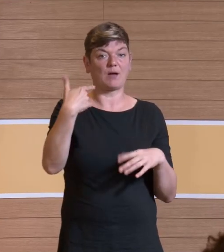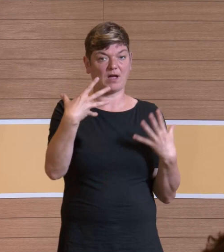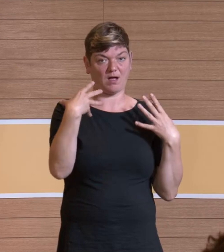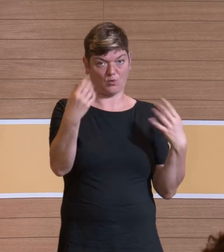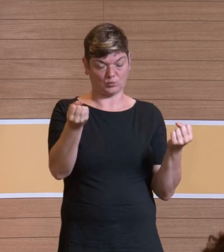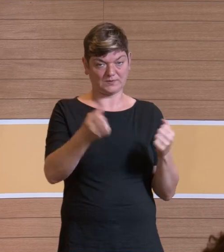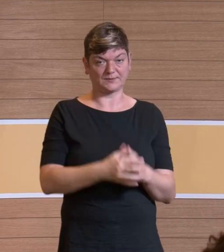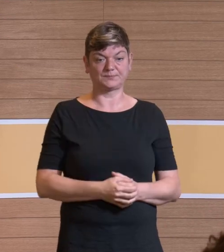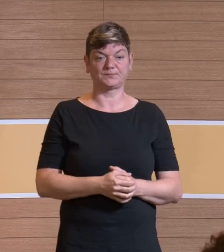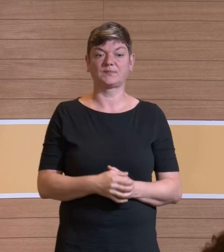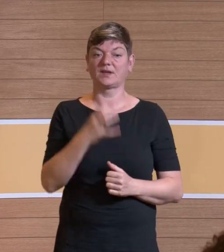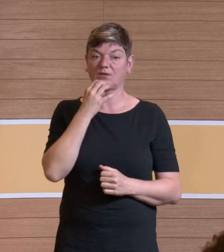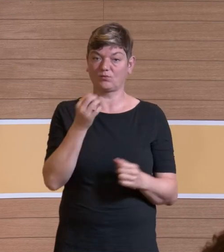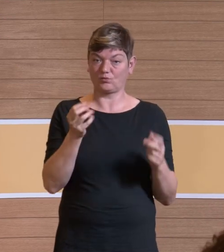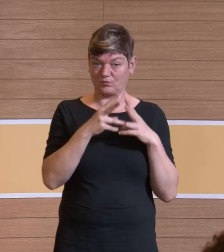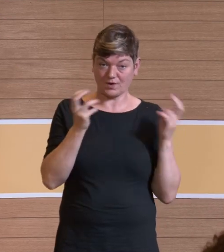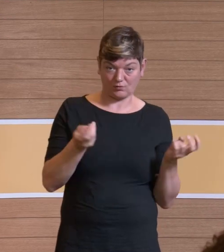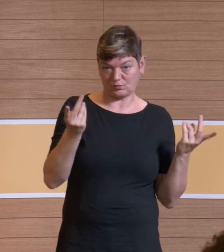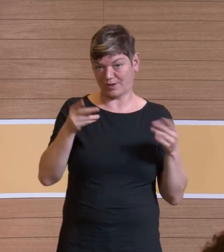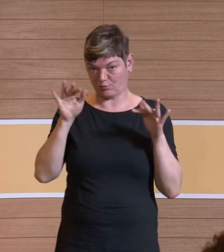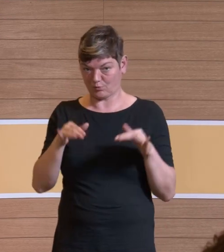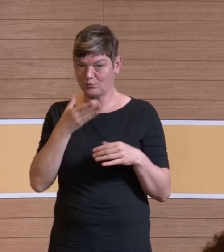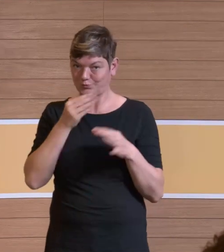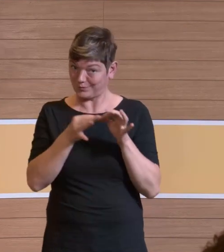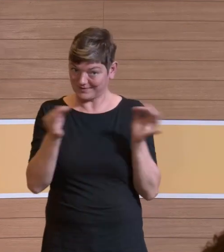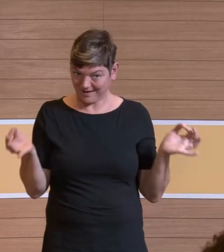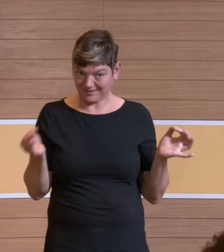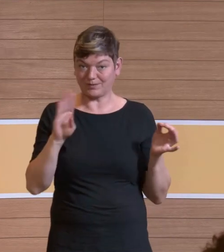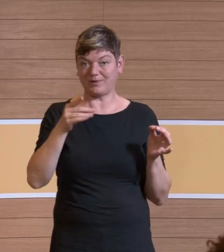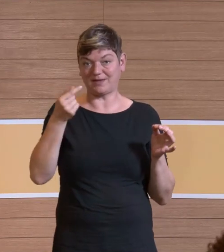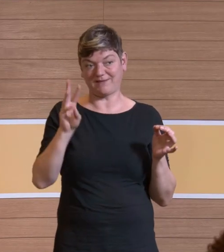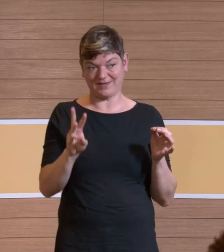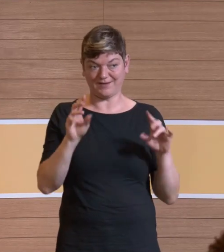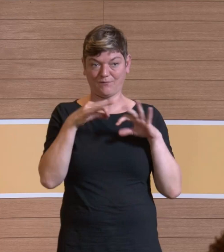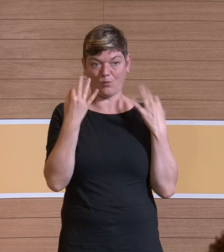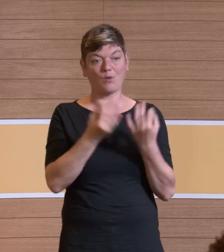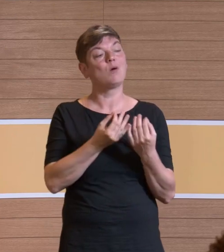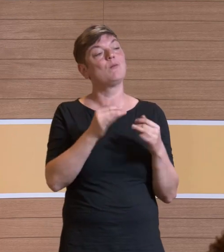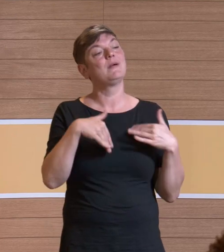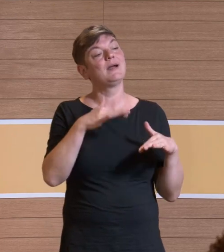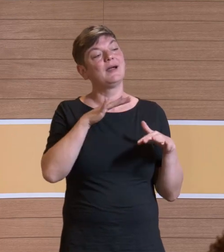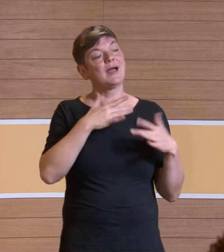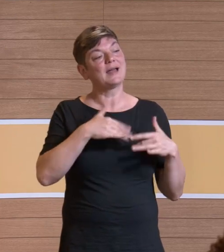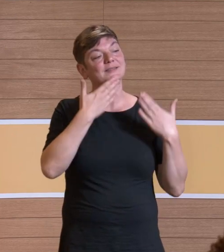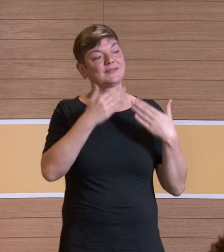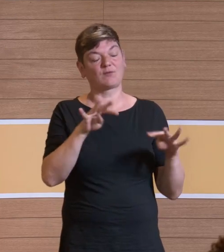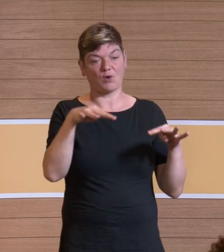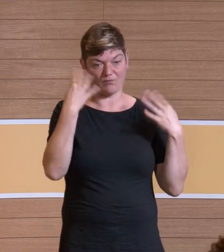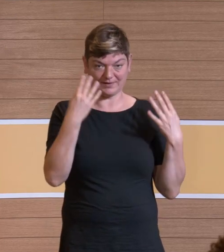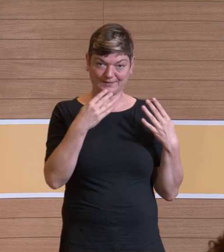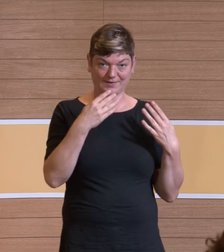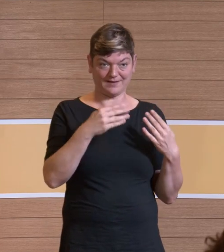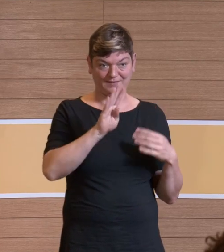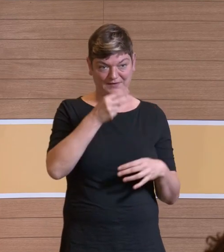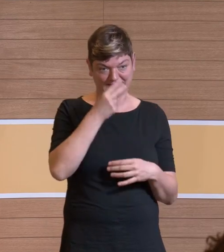Ich wünsche Ihnen zu Hause bzw. im Büro noch einen schönen Tag auf dem BGB-Forum. Danke mich ganz herzlich für Ihre Aufmerksamkeit. Auf Wiedersehen.